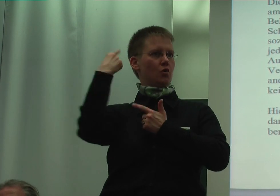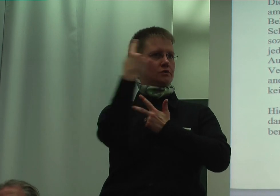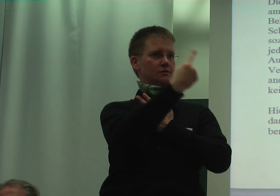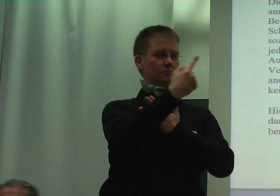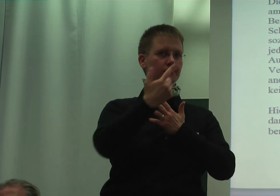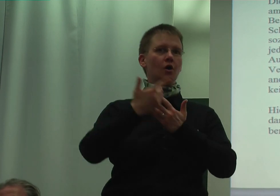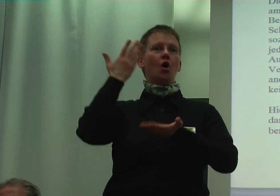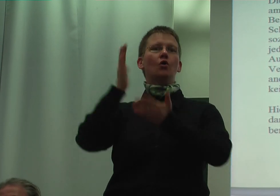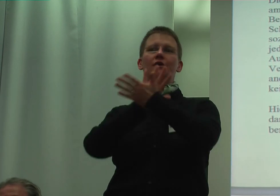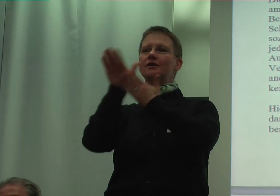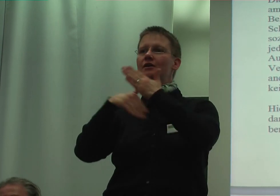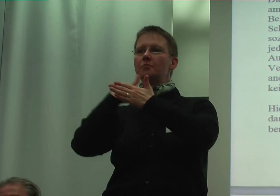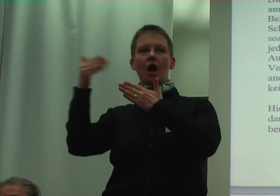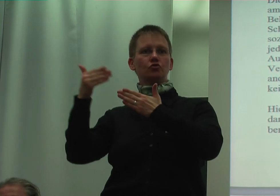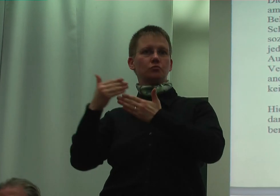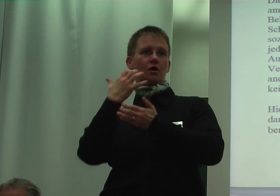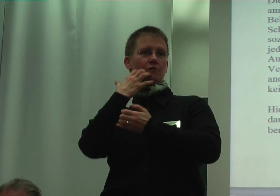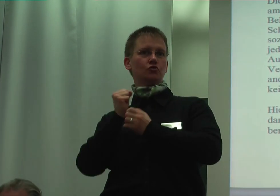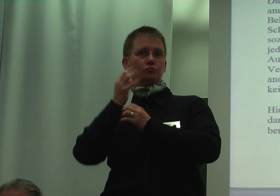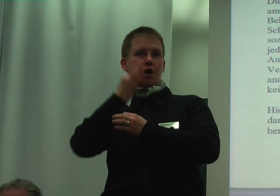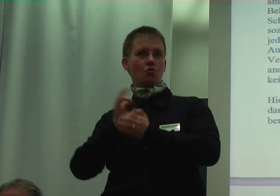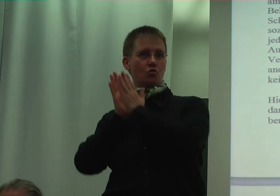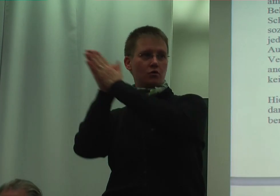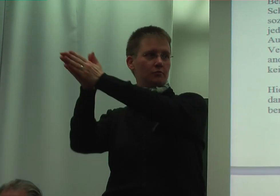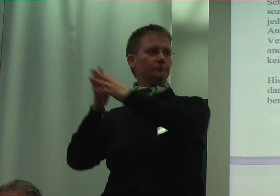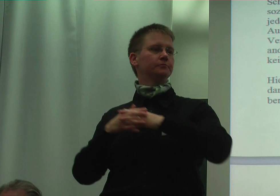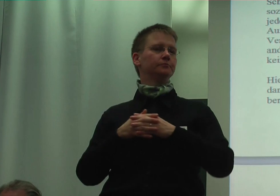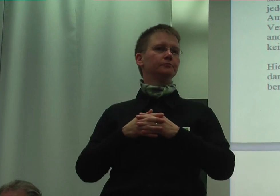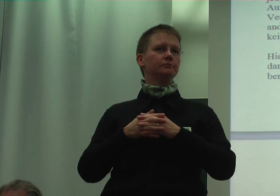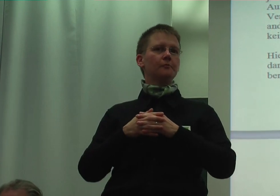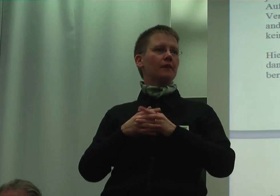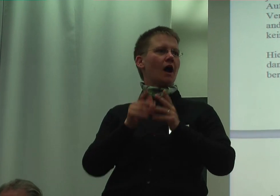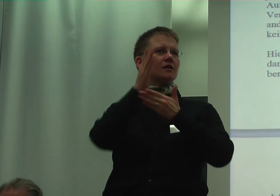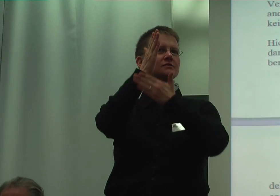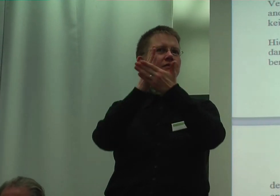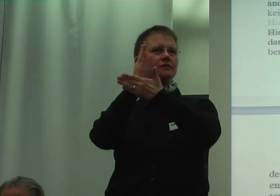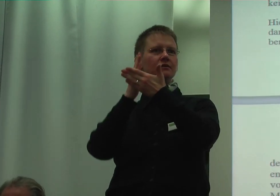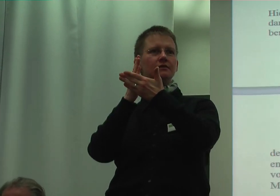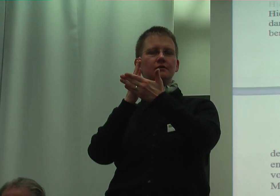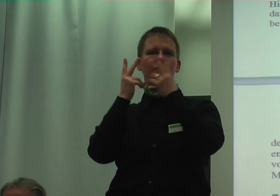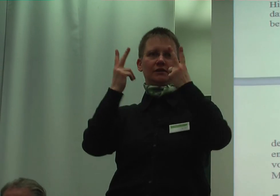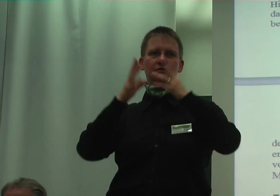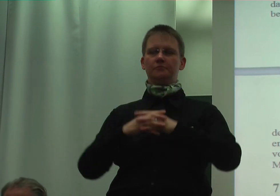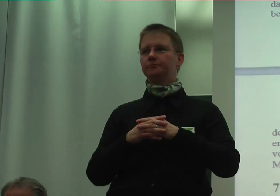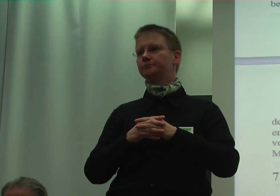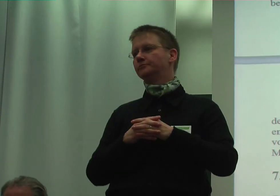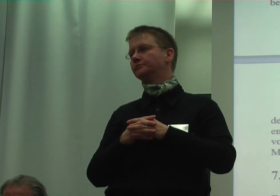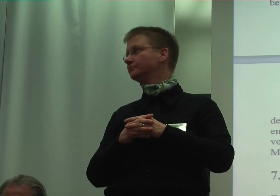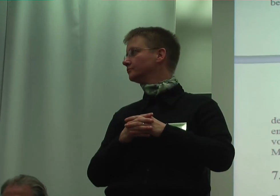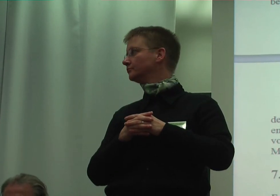die auf die Behinderungskommission angewiesen sind, elementar sind. Und wie wir heute